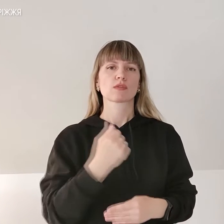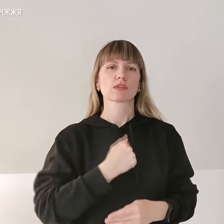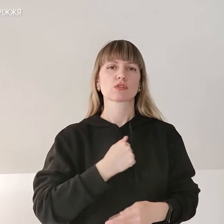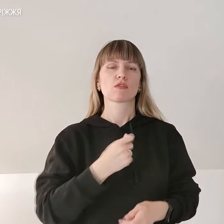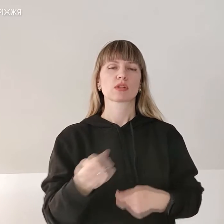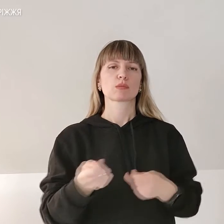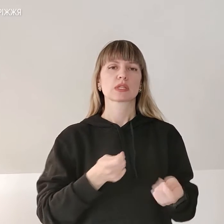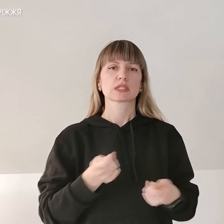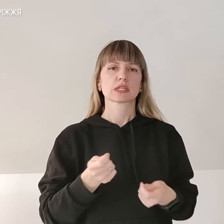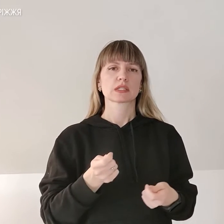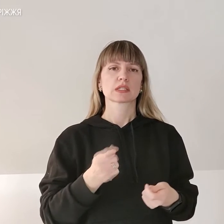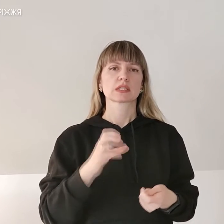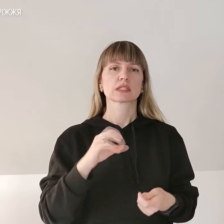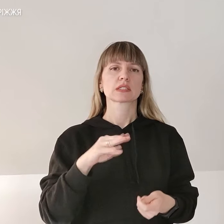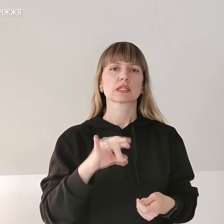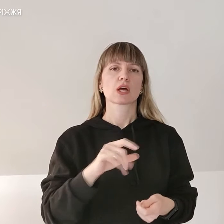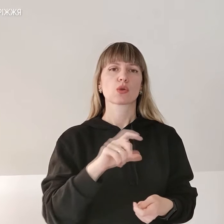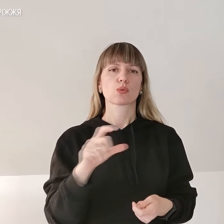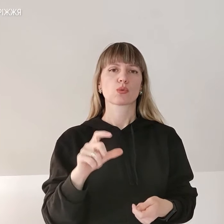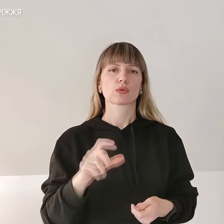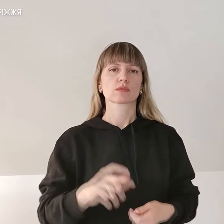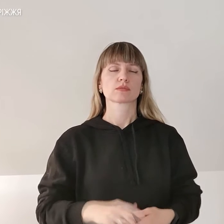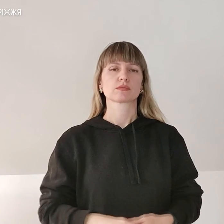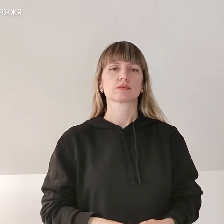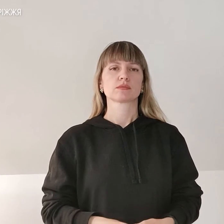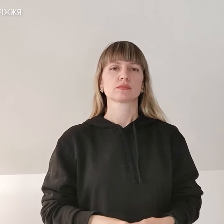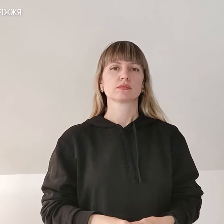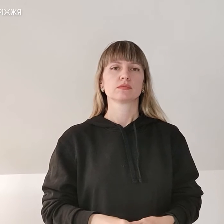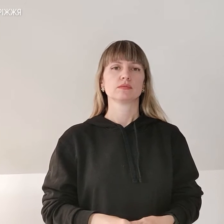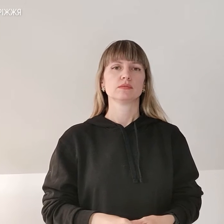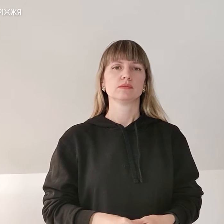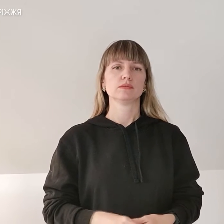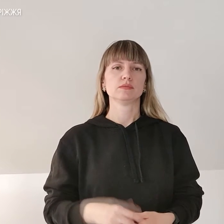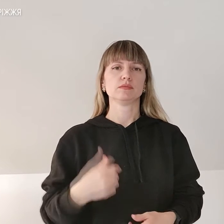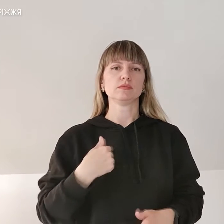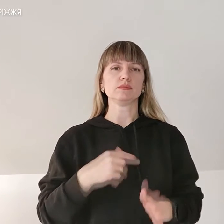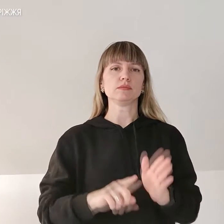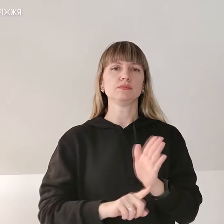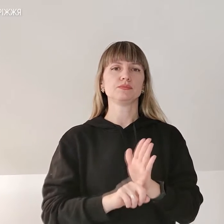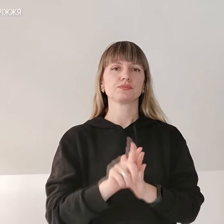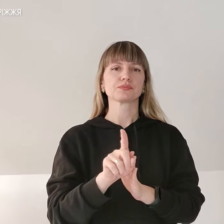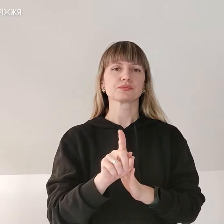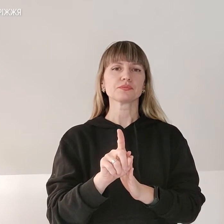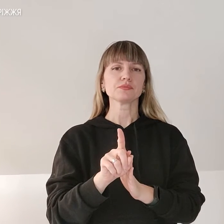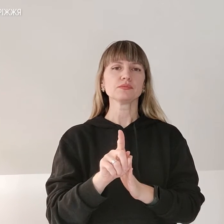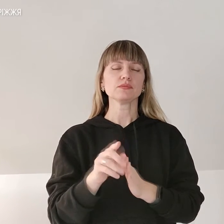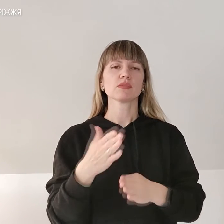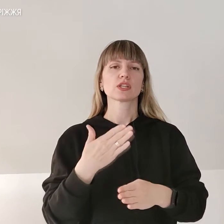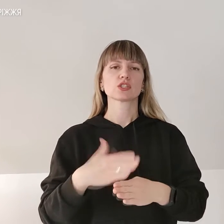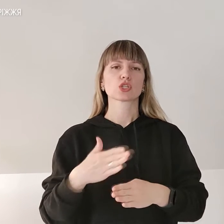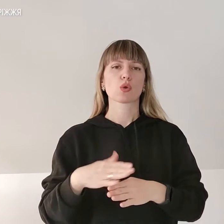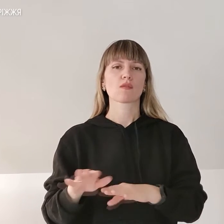адміністрації Олександр Старух. Ми розпочинаємо часткову евакуацію,